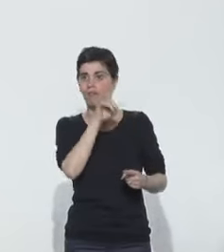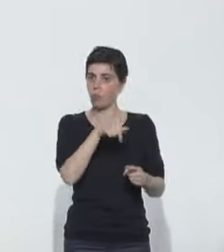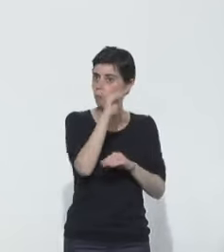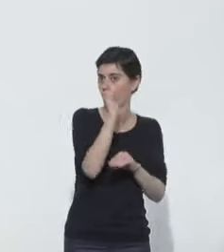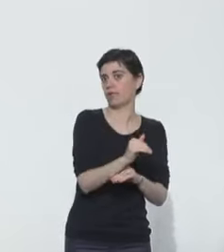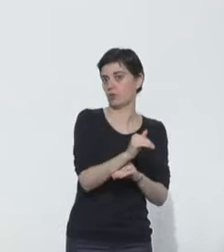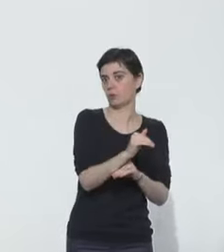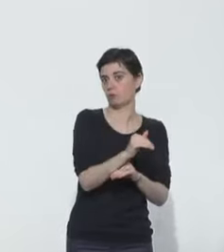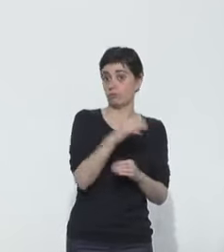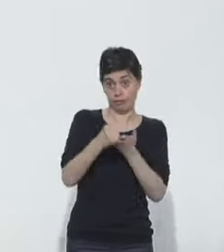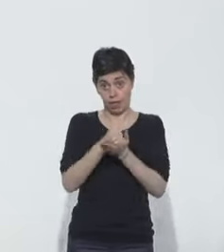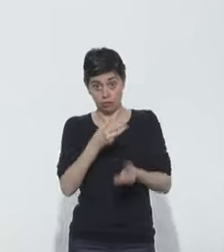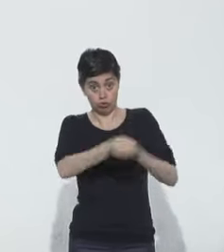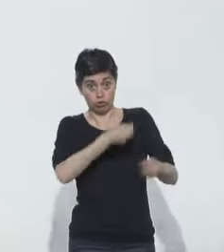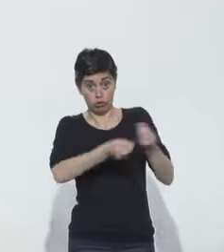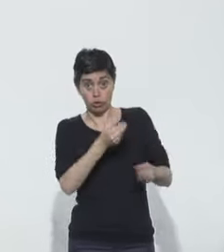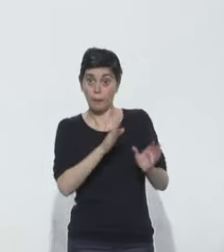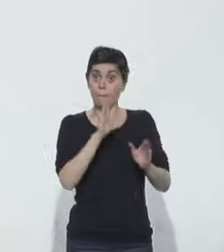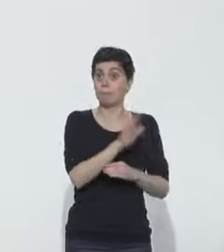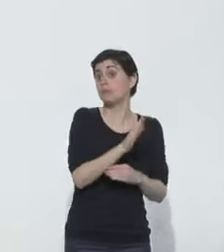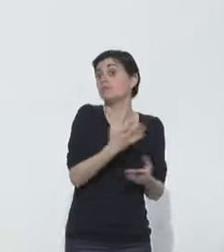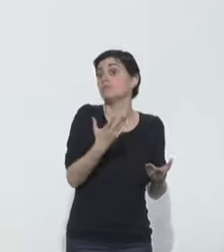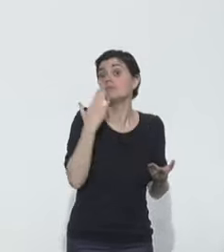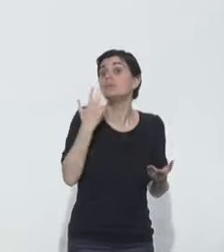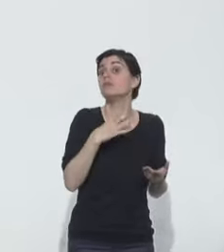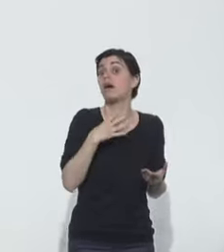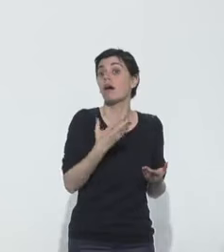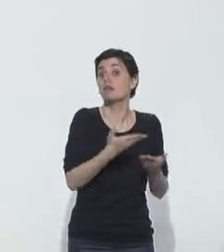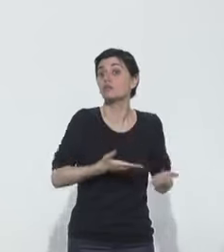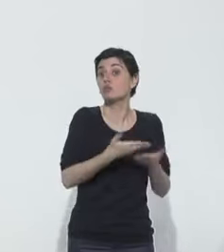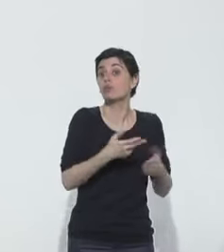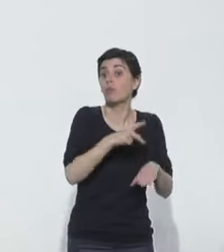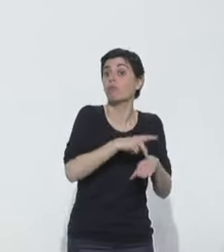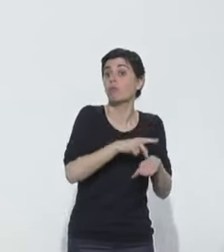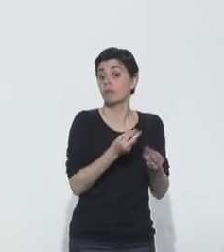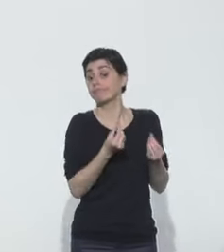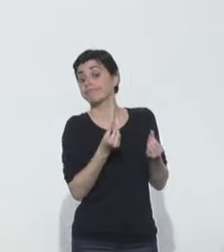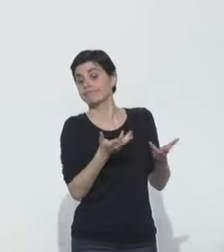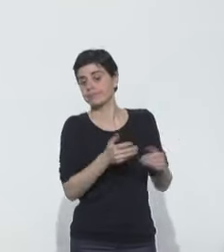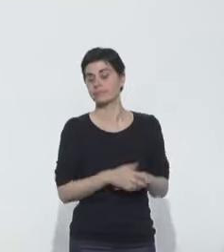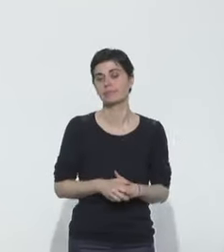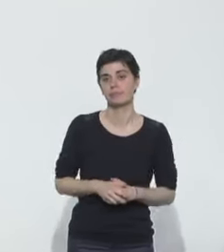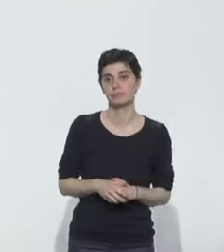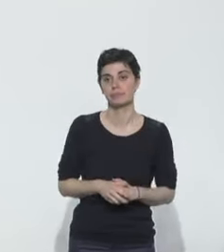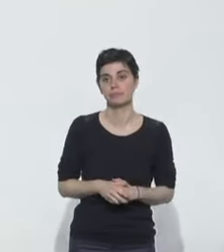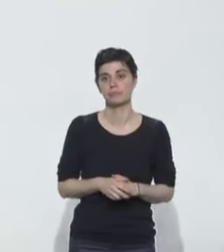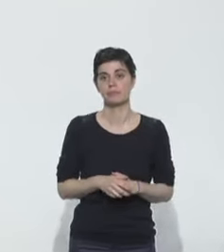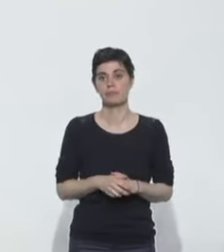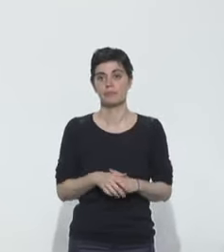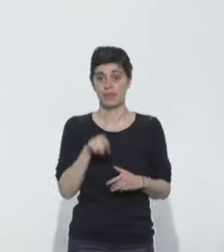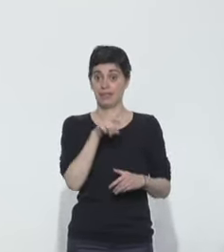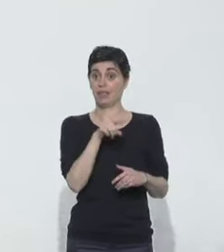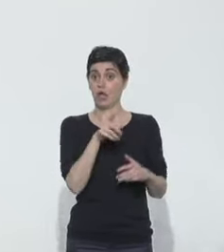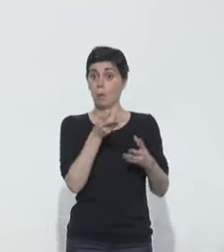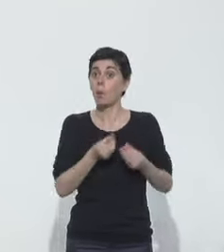aussi des accès aux tests quand il y a des cas pour éviter justement tout foyer au sein d'une institution de ce genre. Compte tenu de ces populations